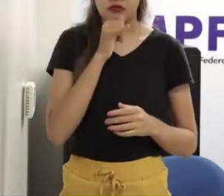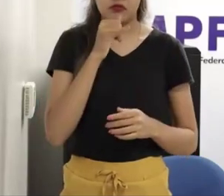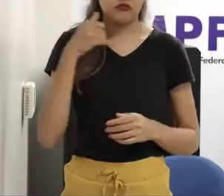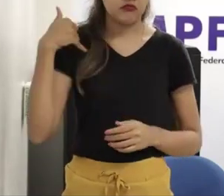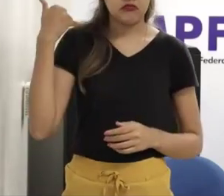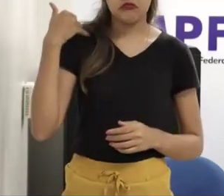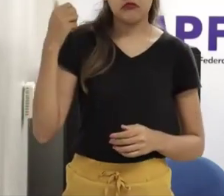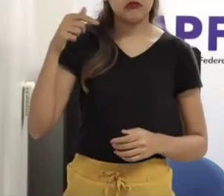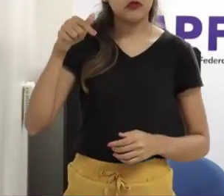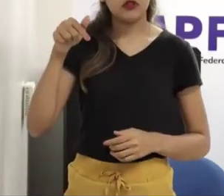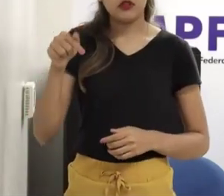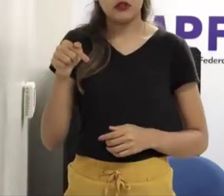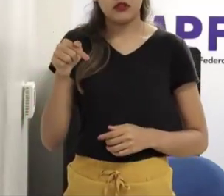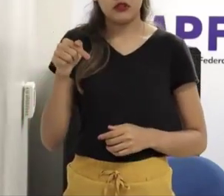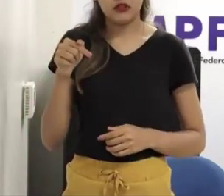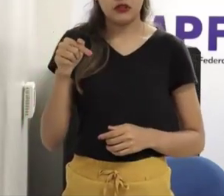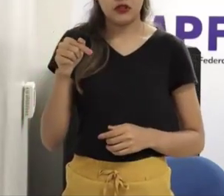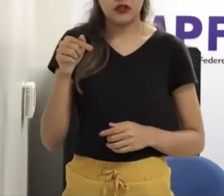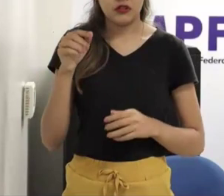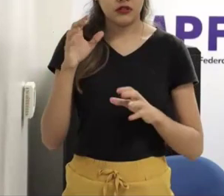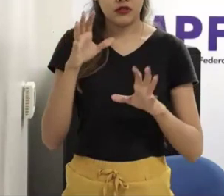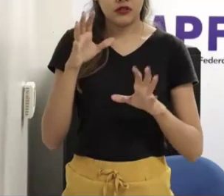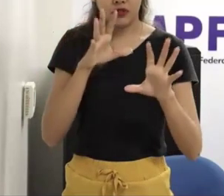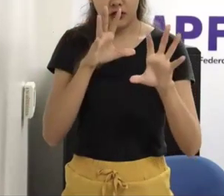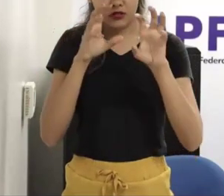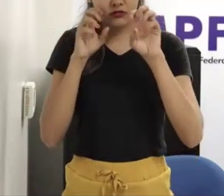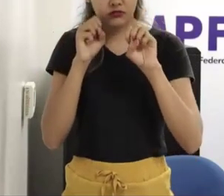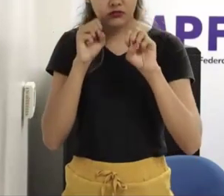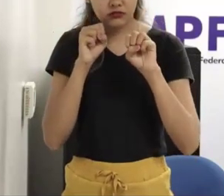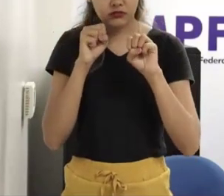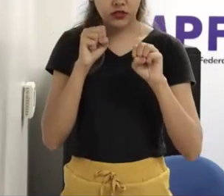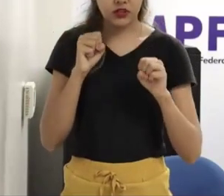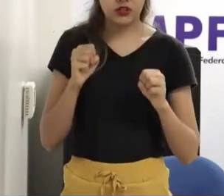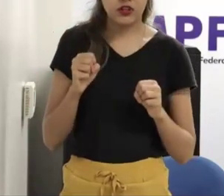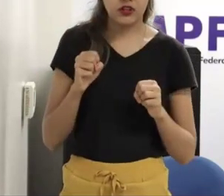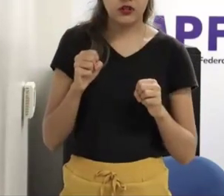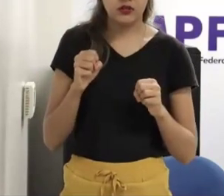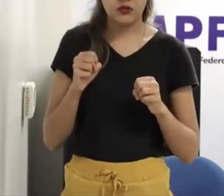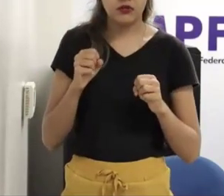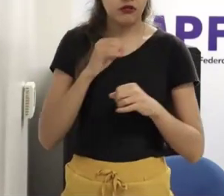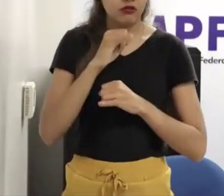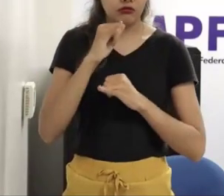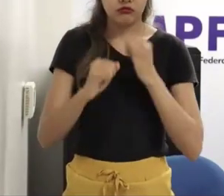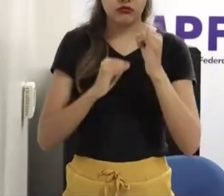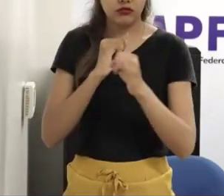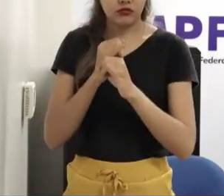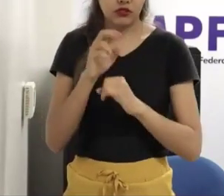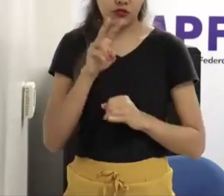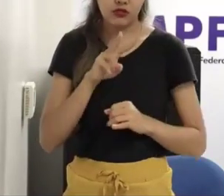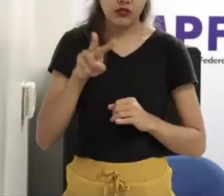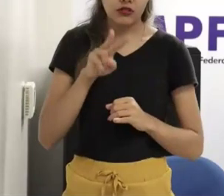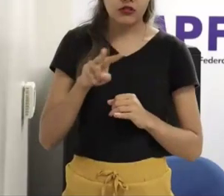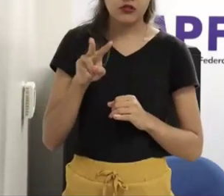procurar material na internet, 7 anos, e ele não sofreu abuso, não tem nada,